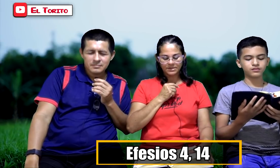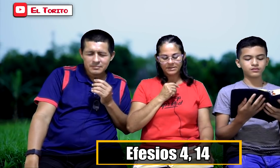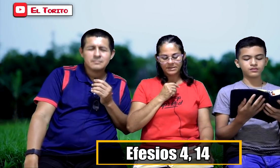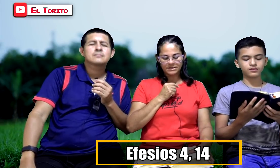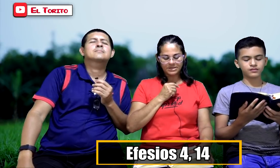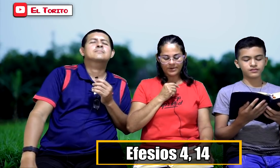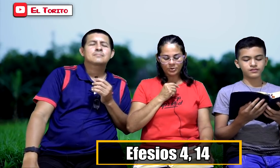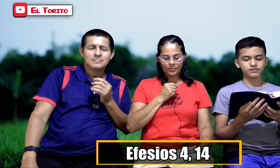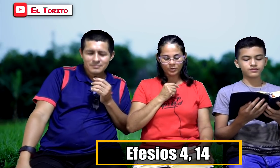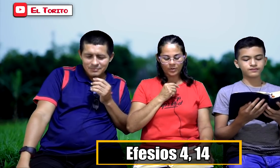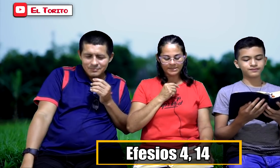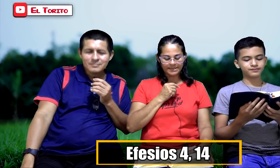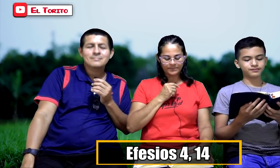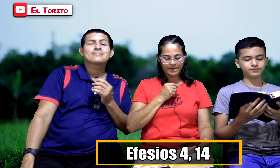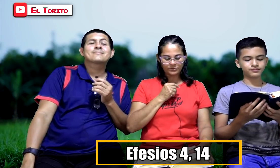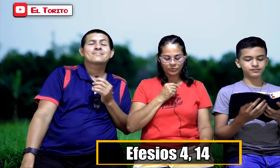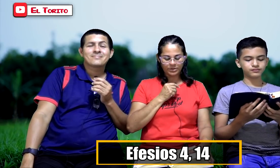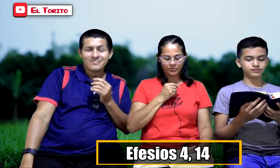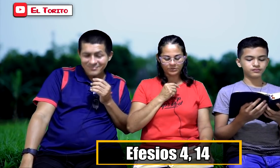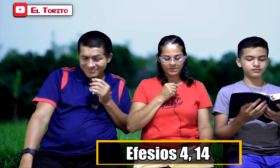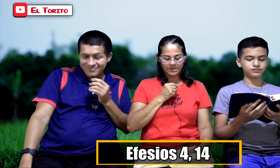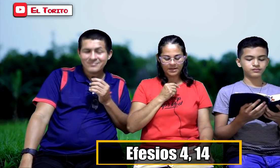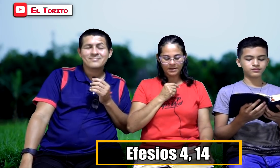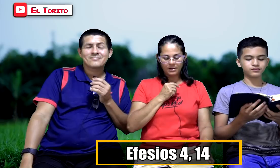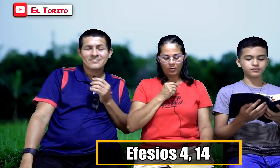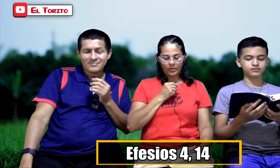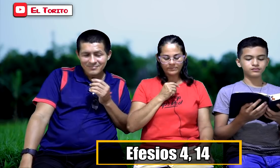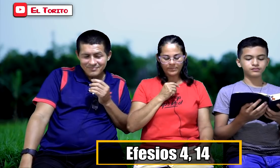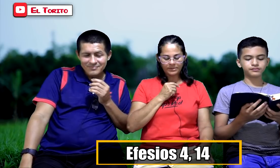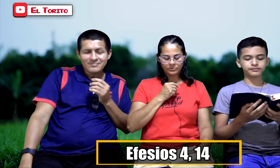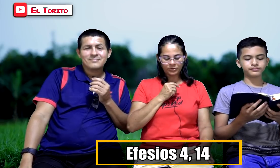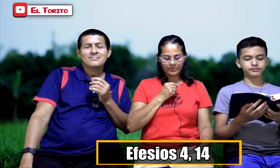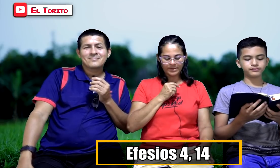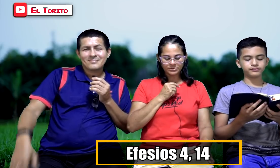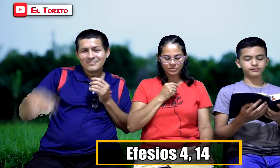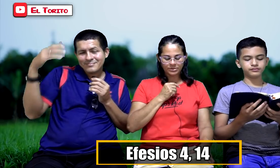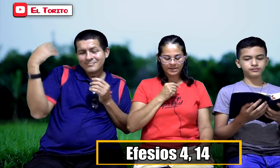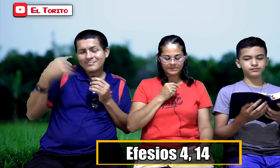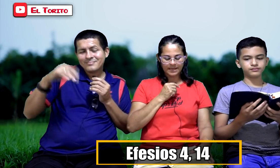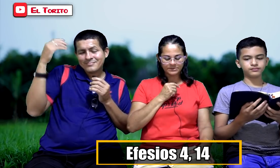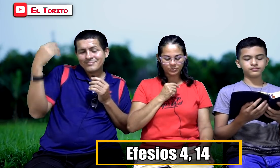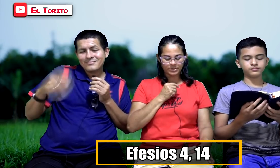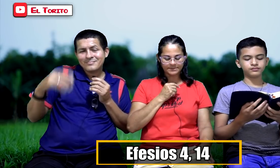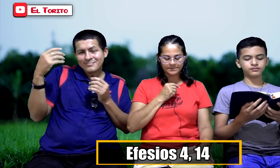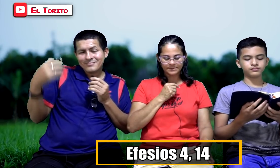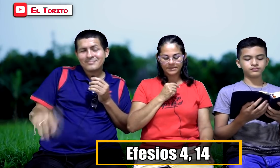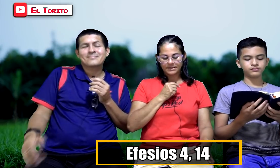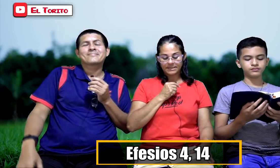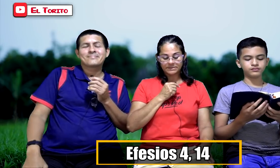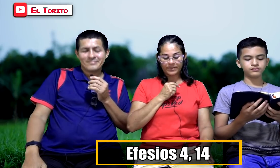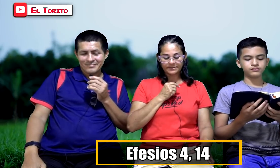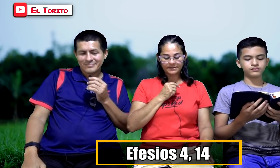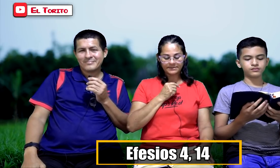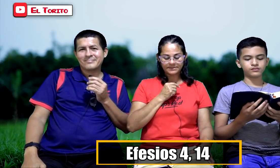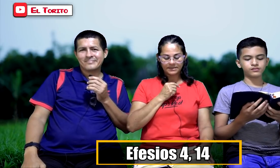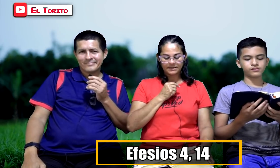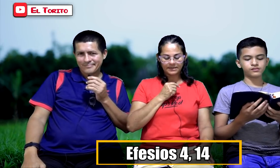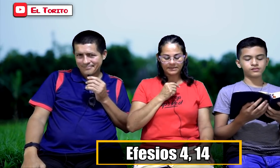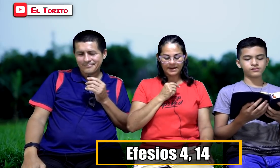y llevados por cualquier viento de doctrina o invento de personas astutas, expertas en el